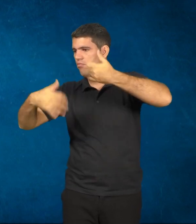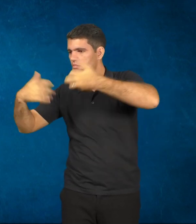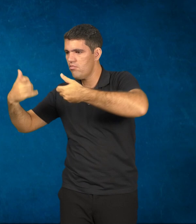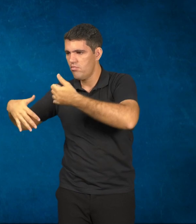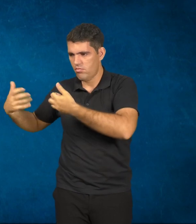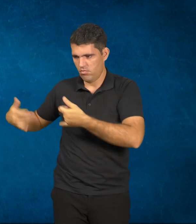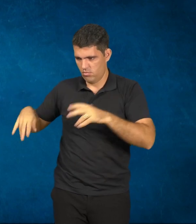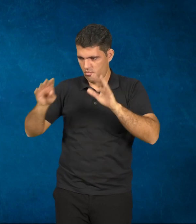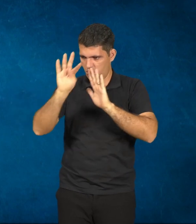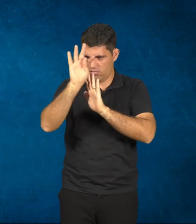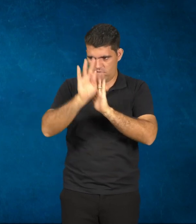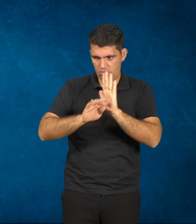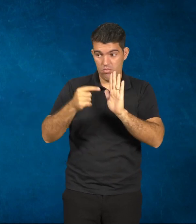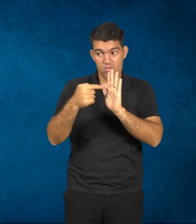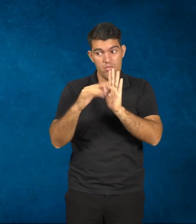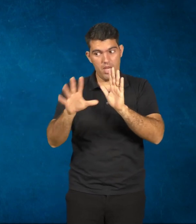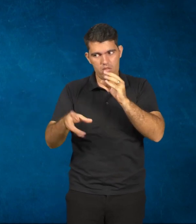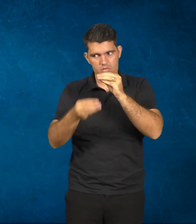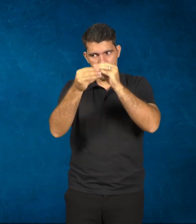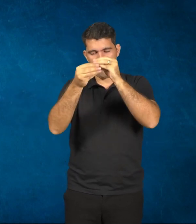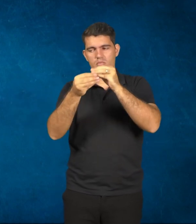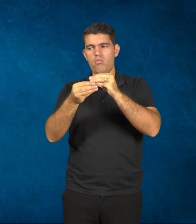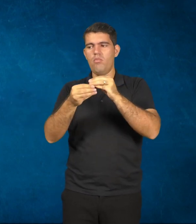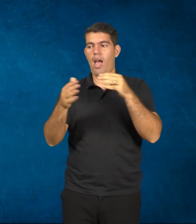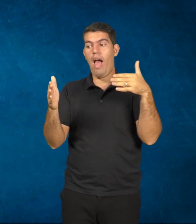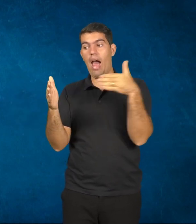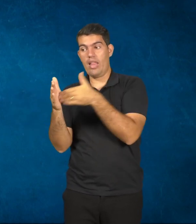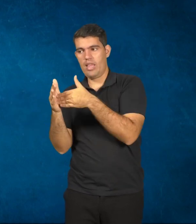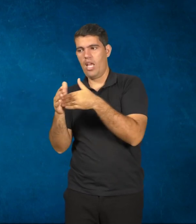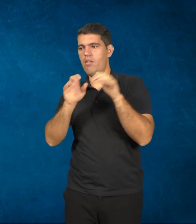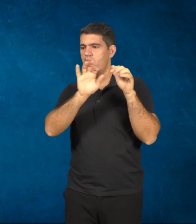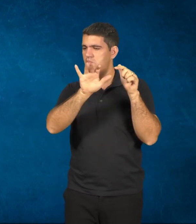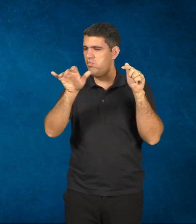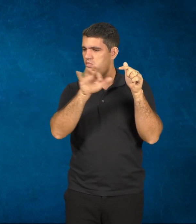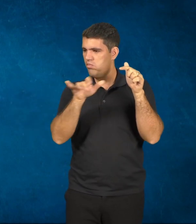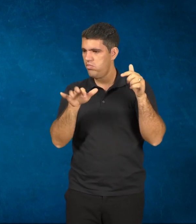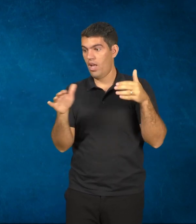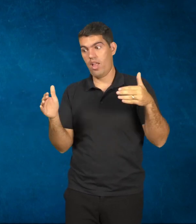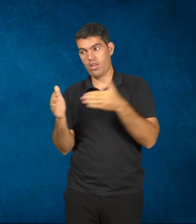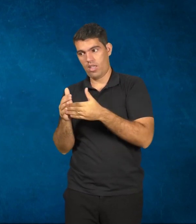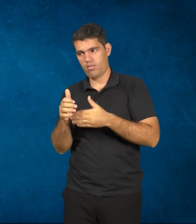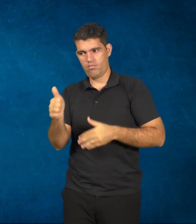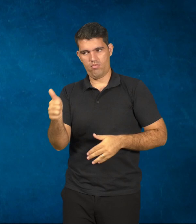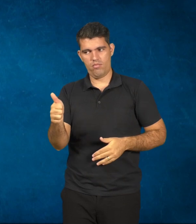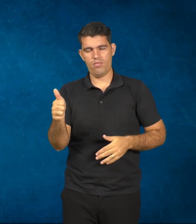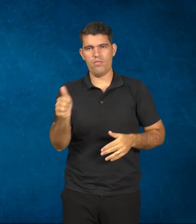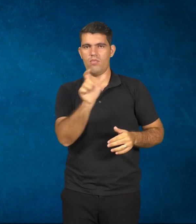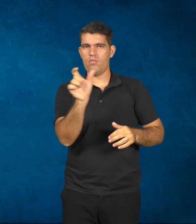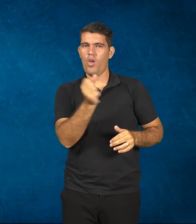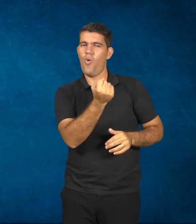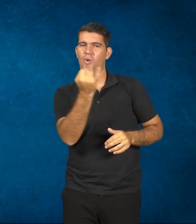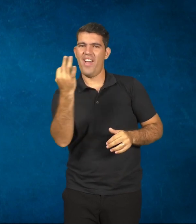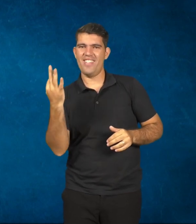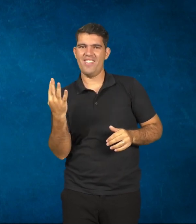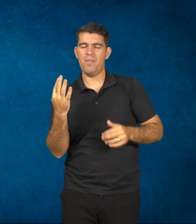escrever sobre aquele tema, naquela quantidade limitada de caracteres. Uma professora que usou texto